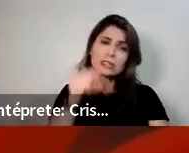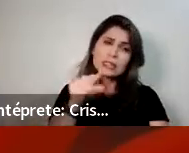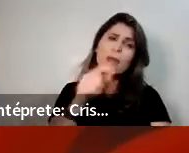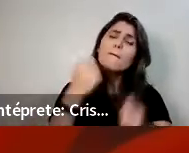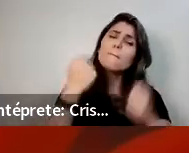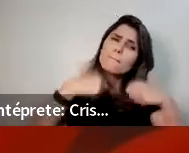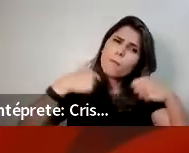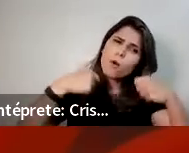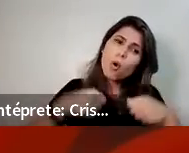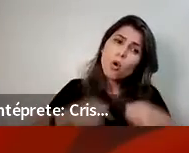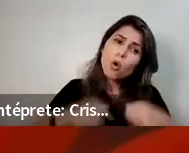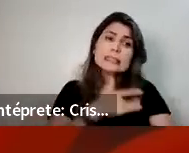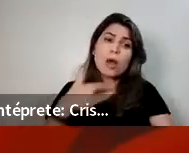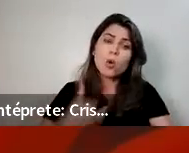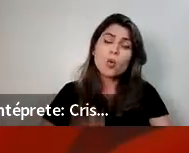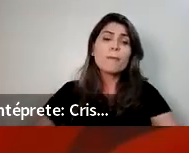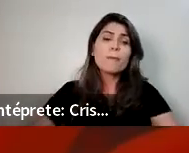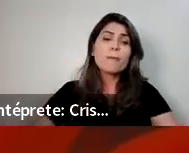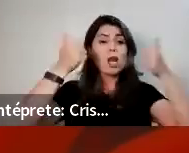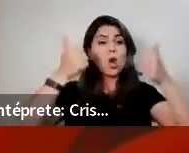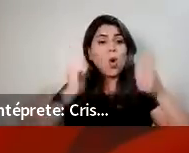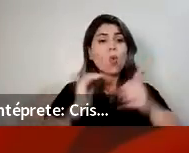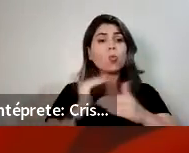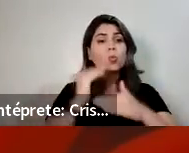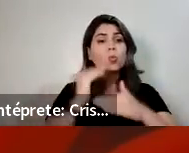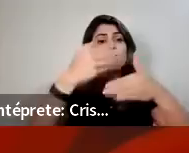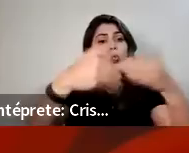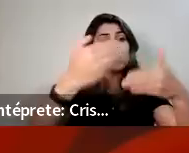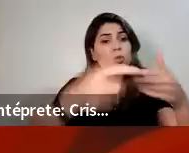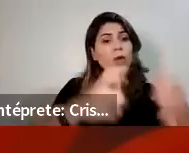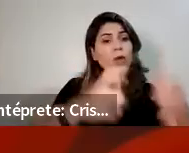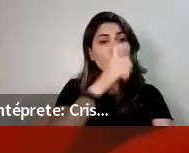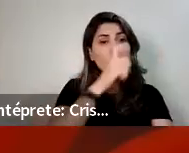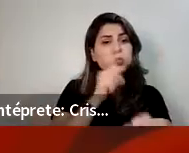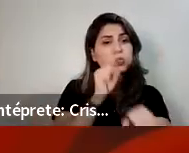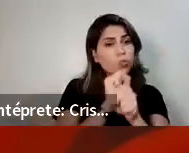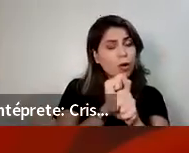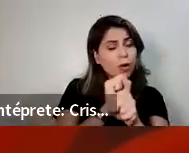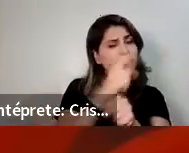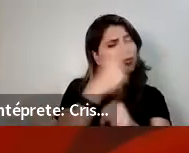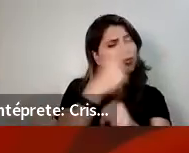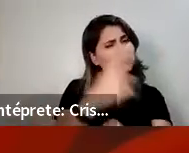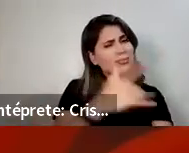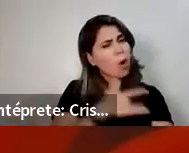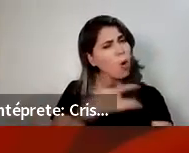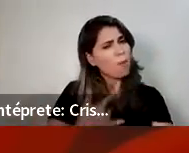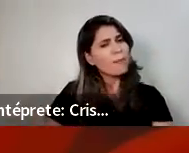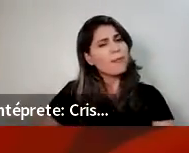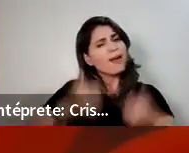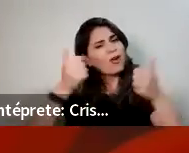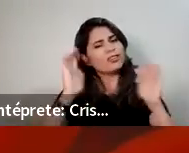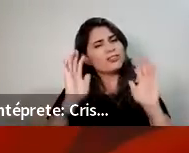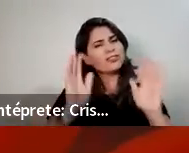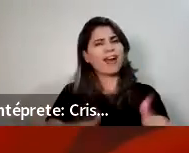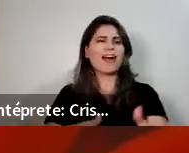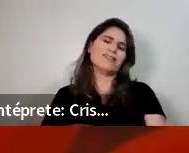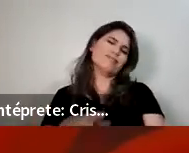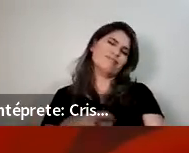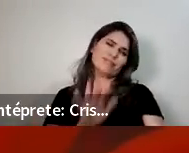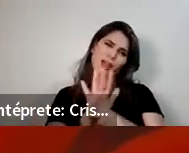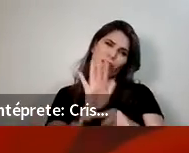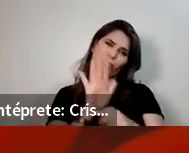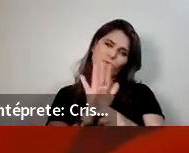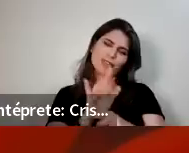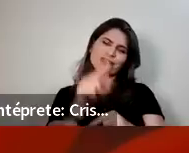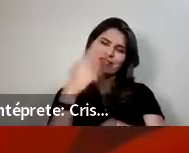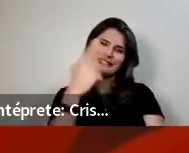motivos pelo qual eu posso te afirmar que todo esse problema vai diminuir bastante, tá?